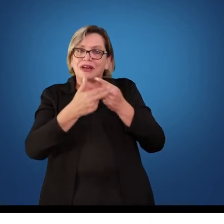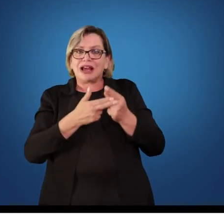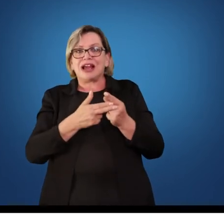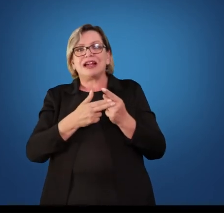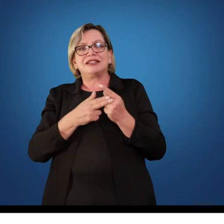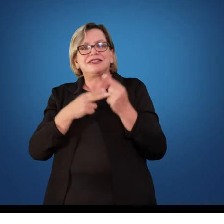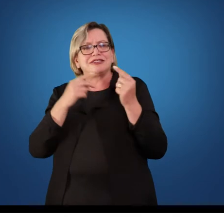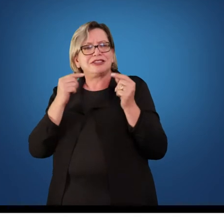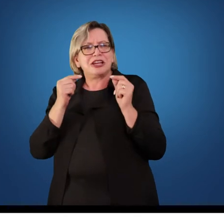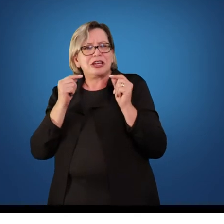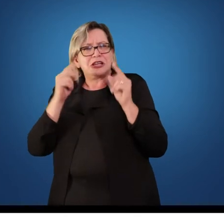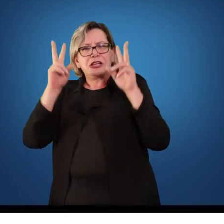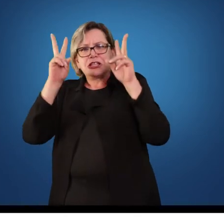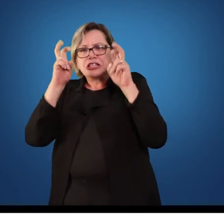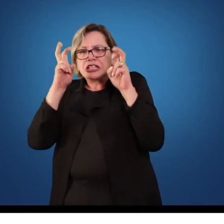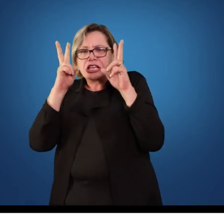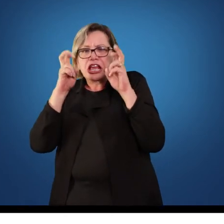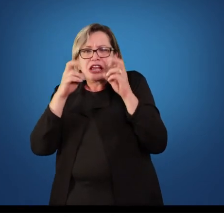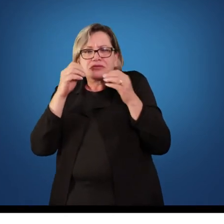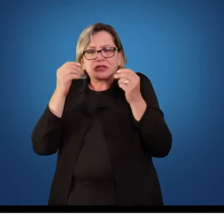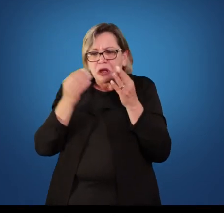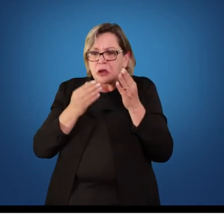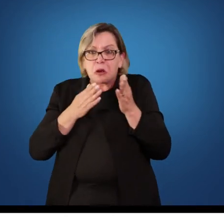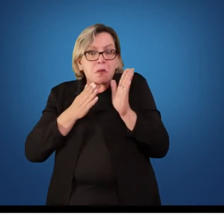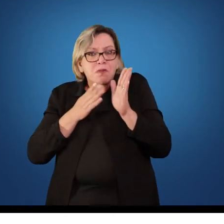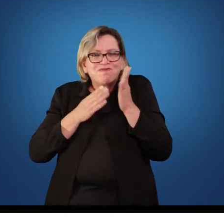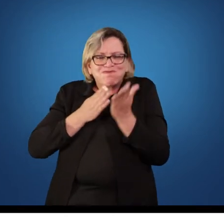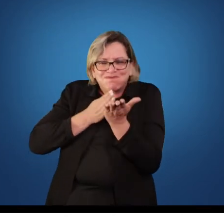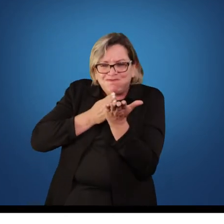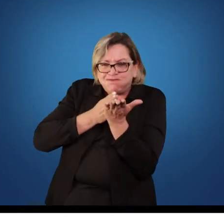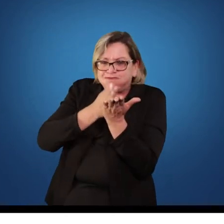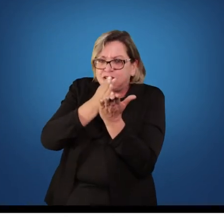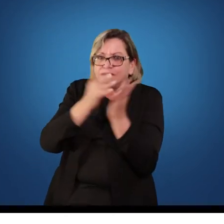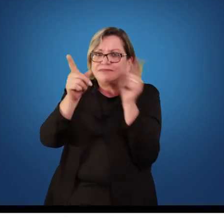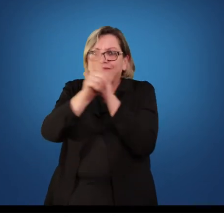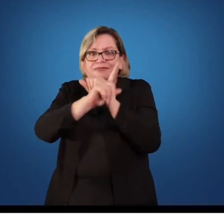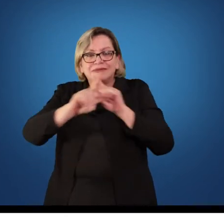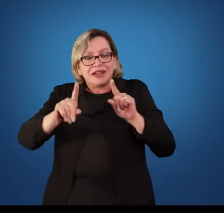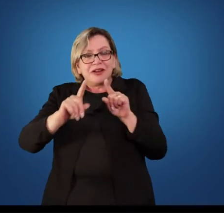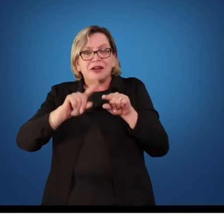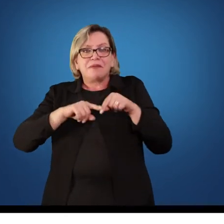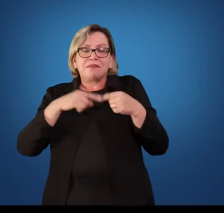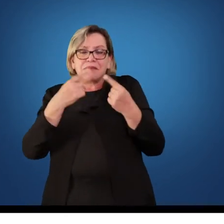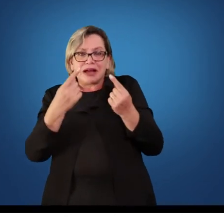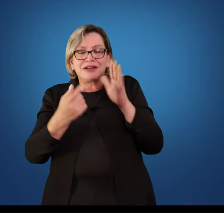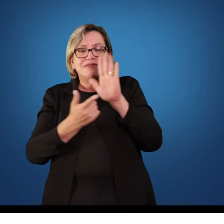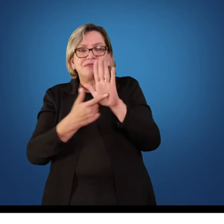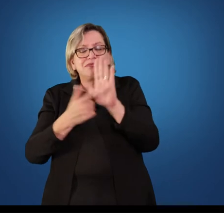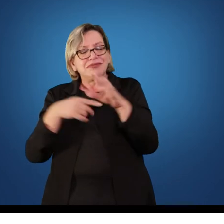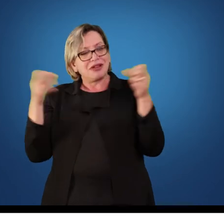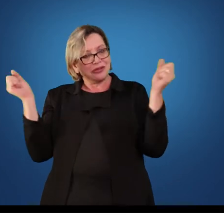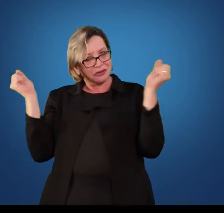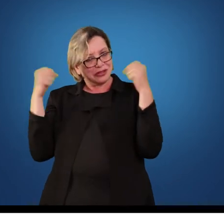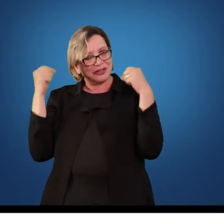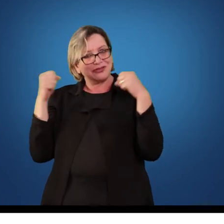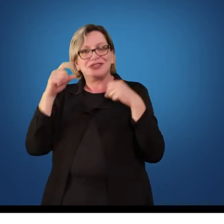nos deu um rumo exato para onde ir, mas ele nos mostrou que nós somos uma área científica. Levou os profissionais